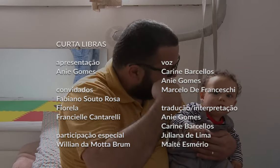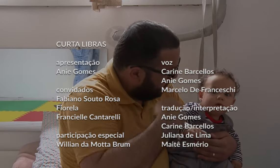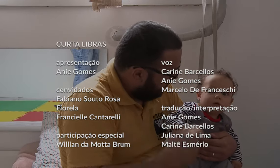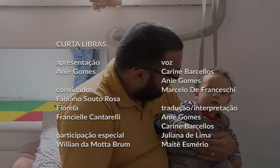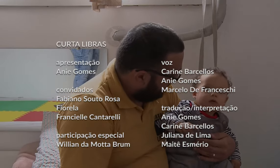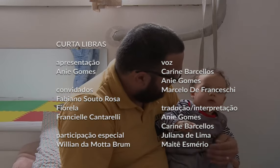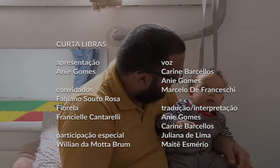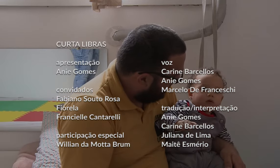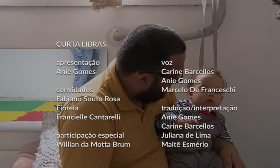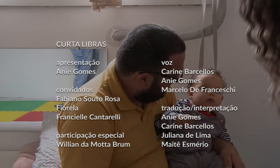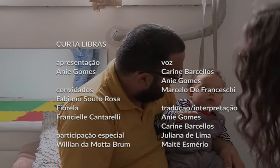Amém.